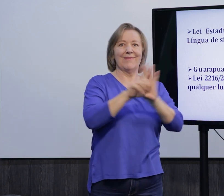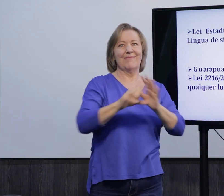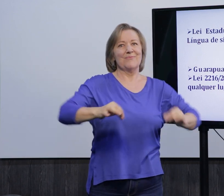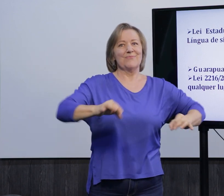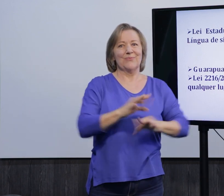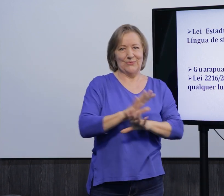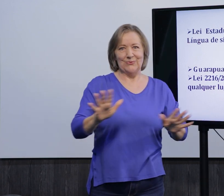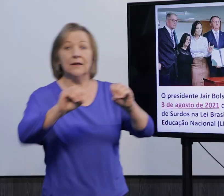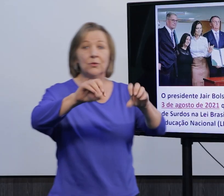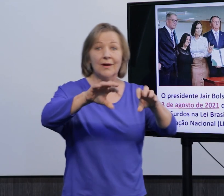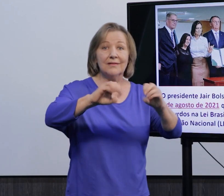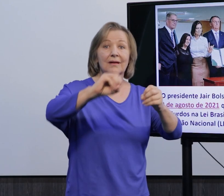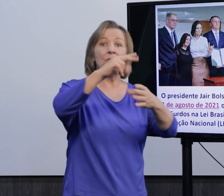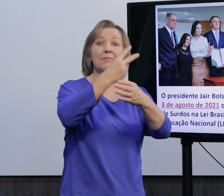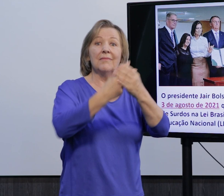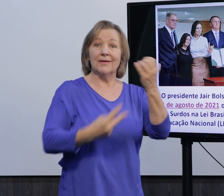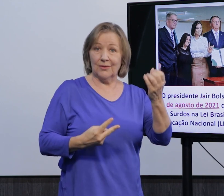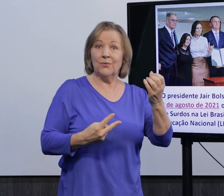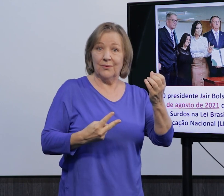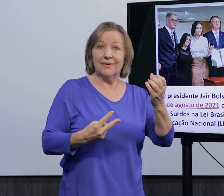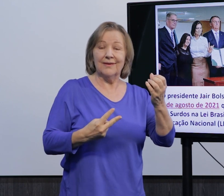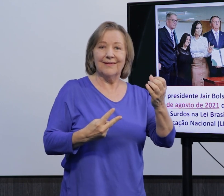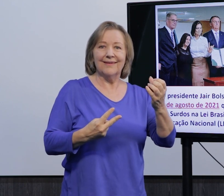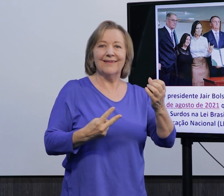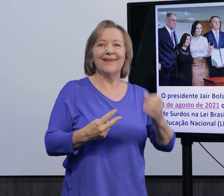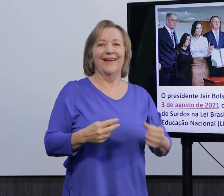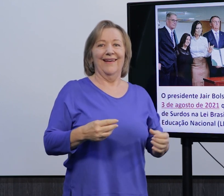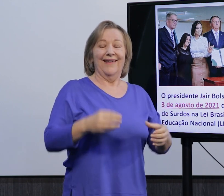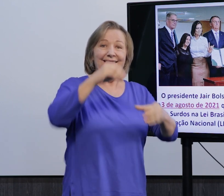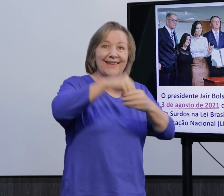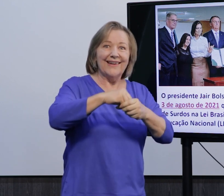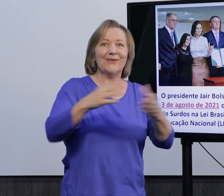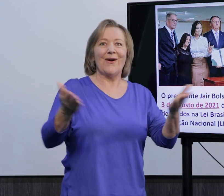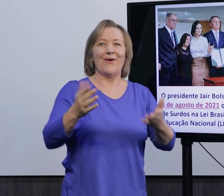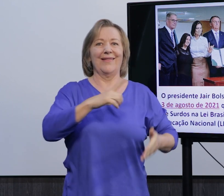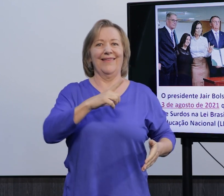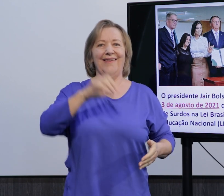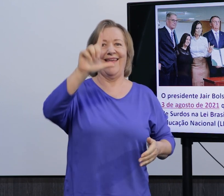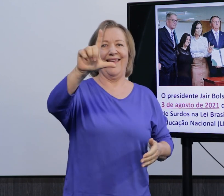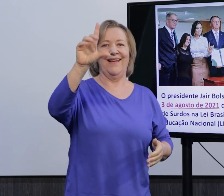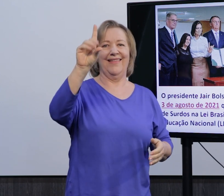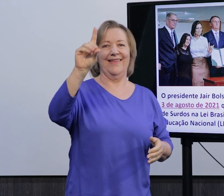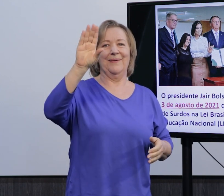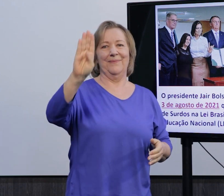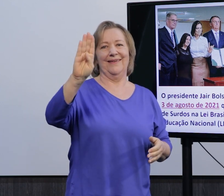espaços. A educação bilingue também é como modalidade dentro da nova LDB.